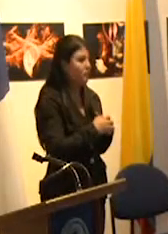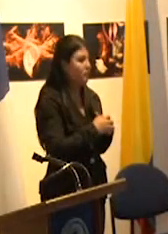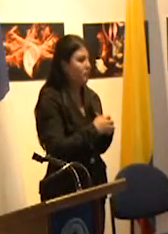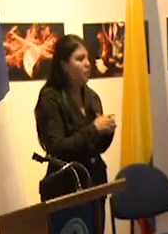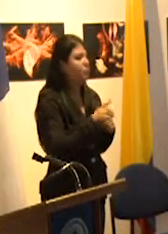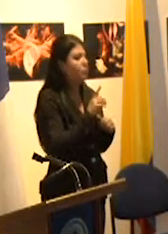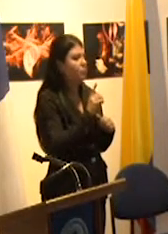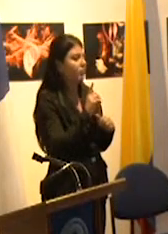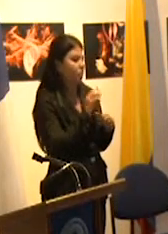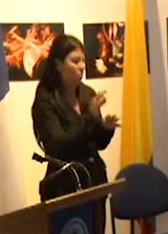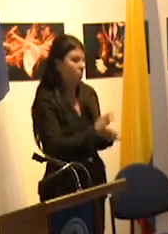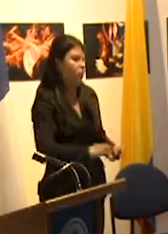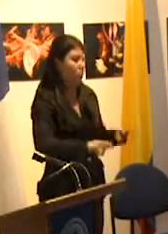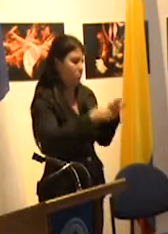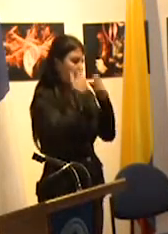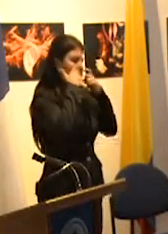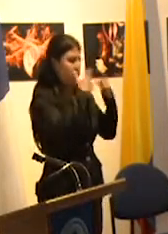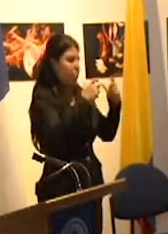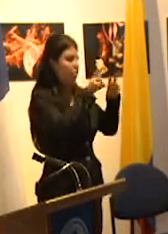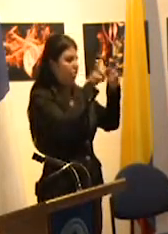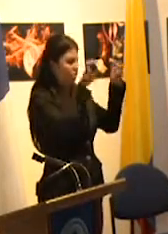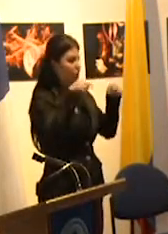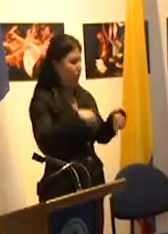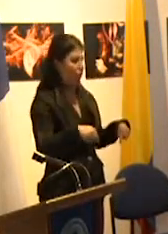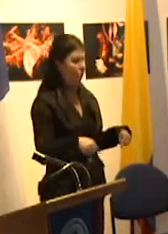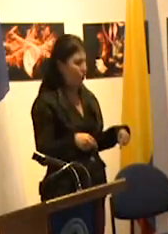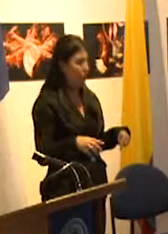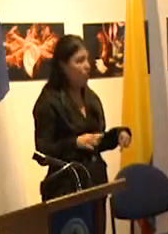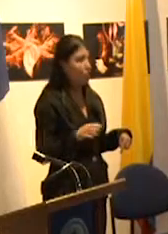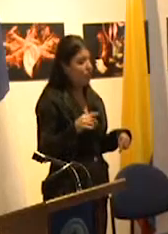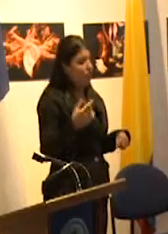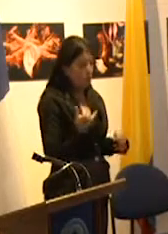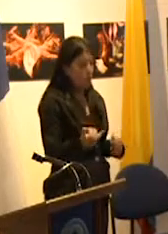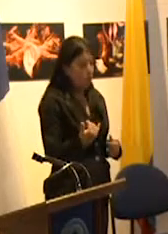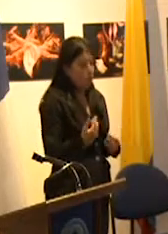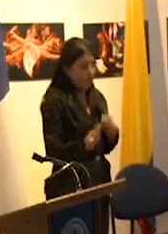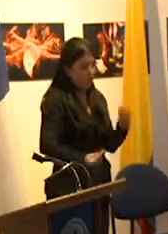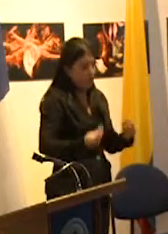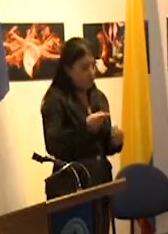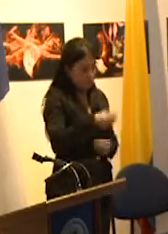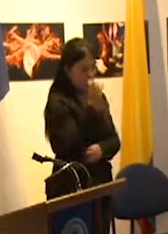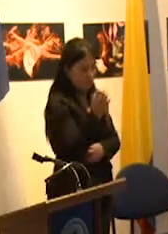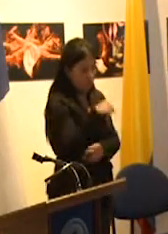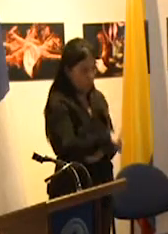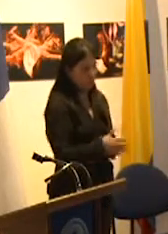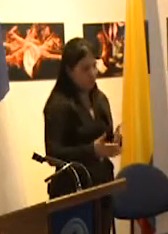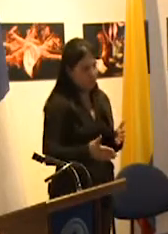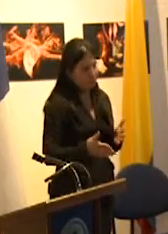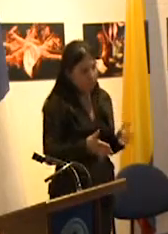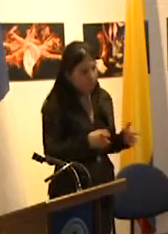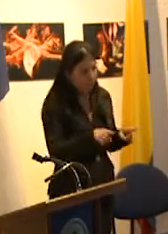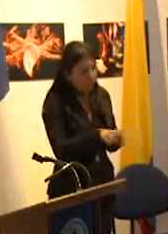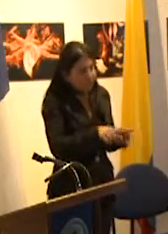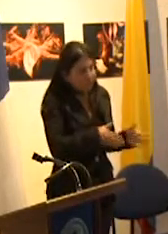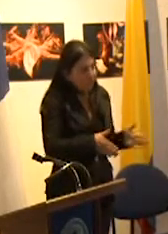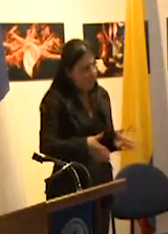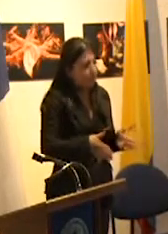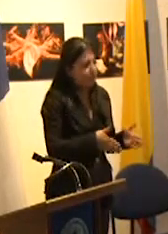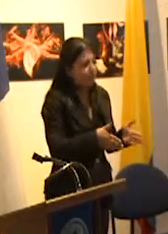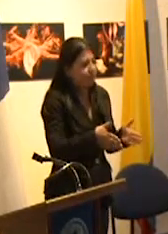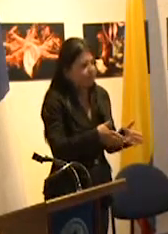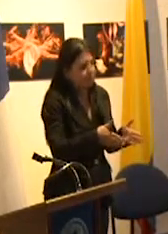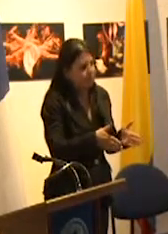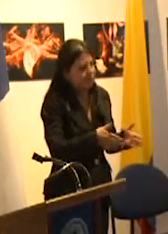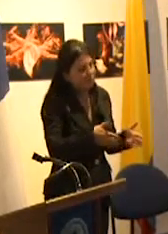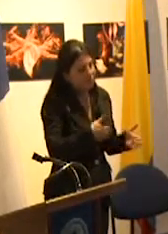y por la relevancia que tiene ese tema aquí están haciendo un camino que es